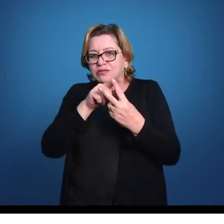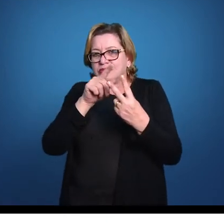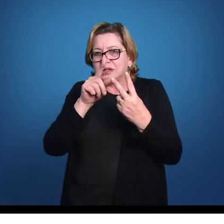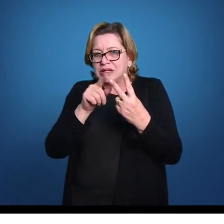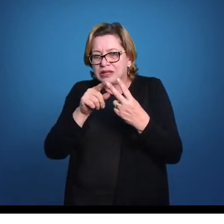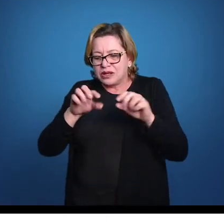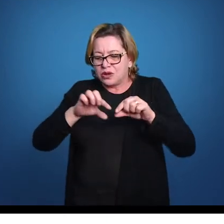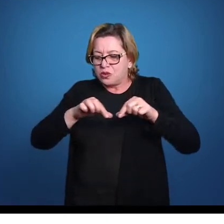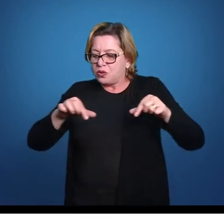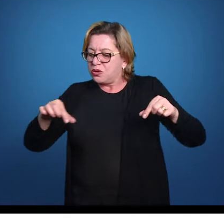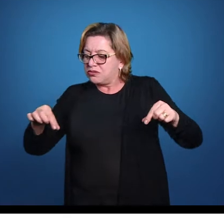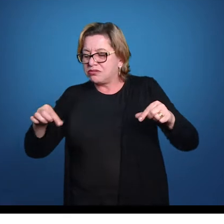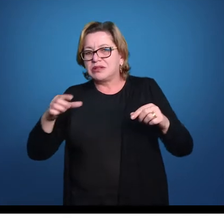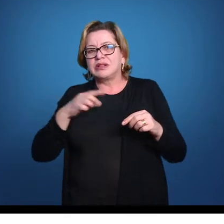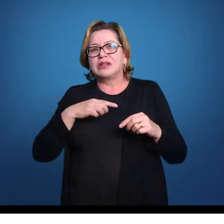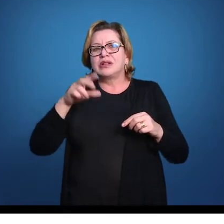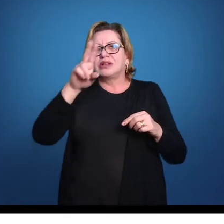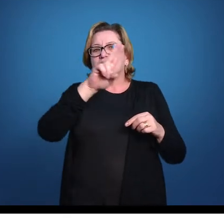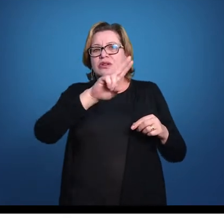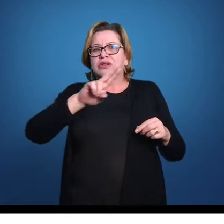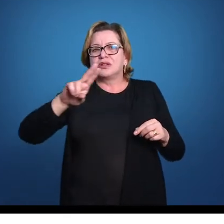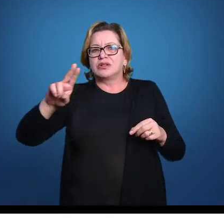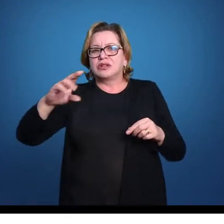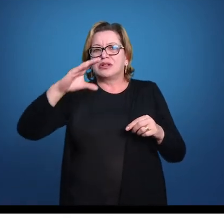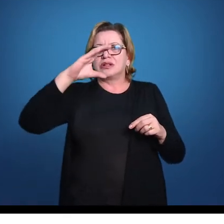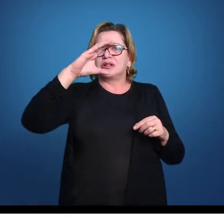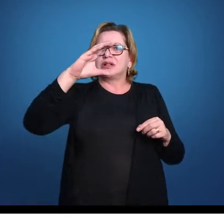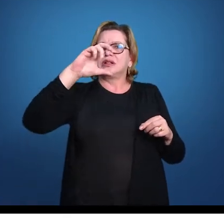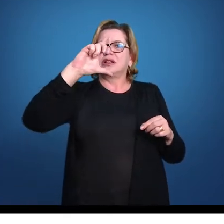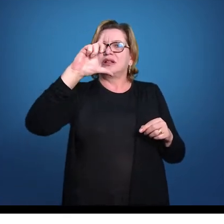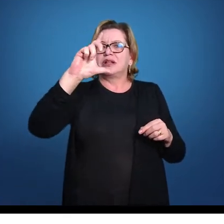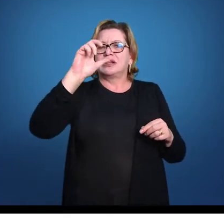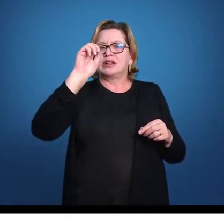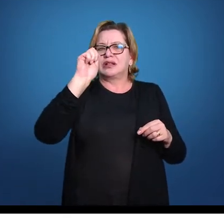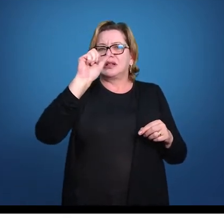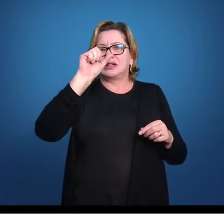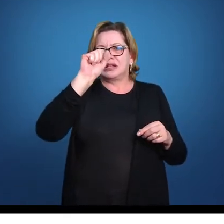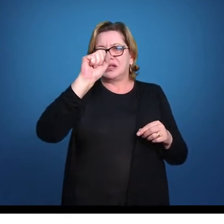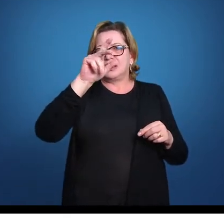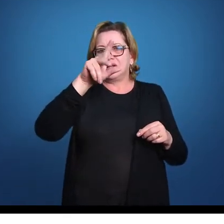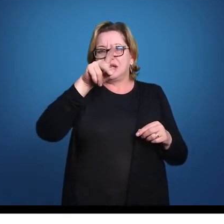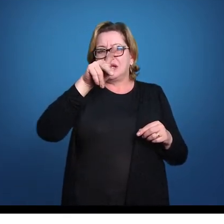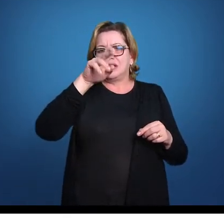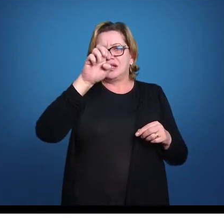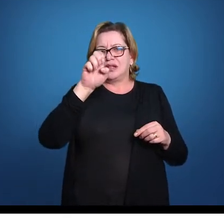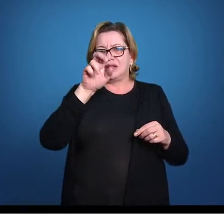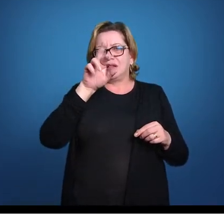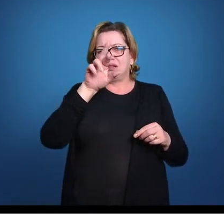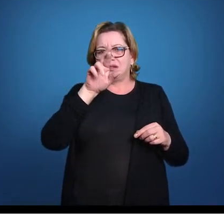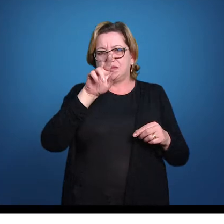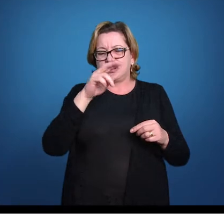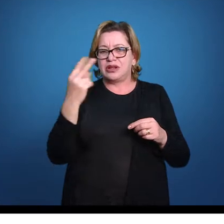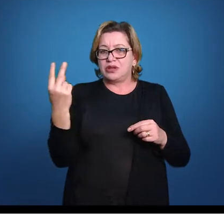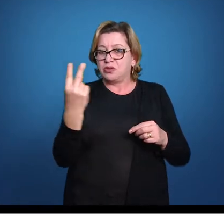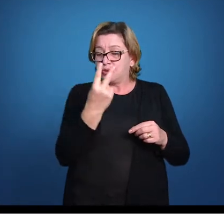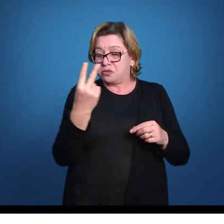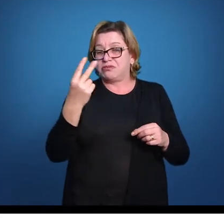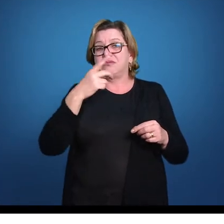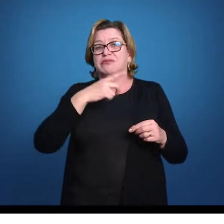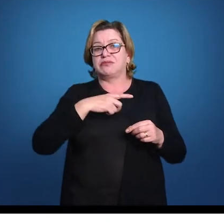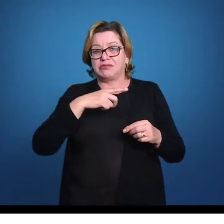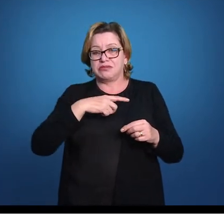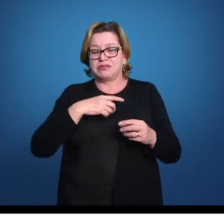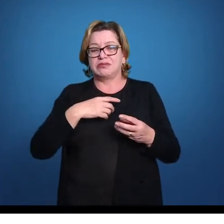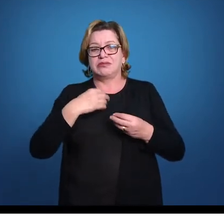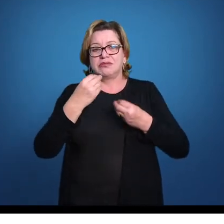né? Uma em cada nadadeira, que a gente chama então de clásper. Cada uma dela é um clásper, as duas juntas são clásperes, né?